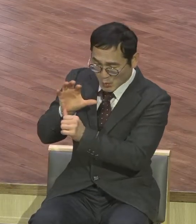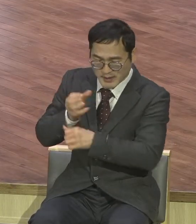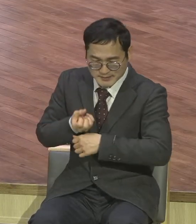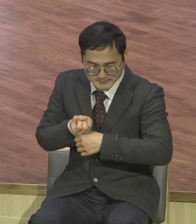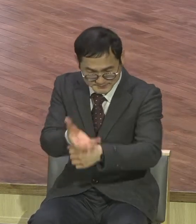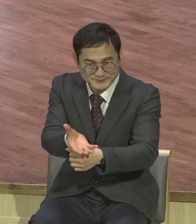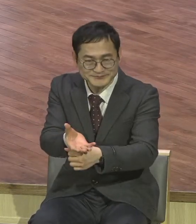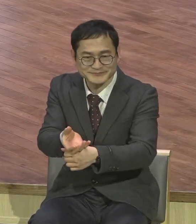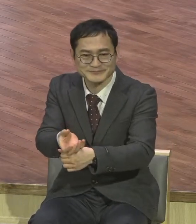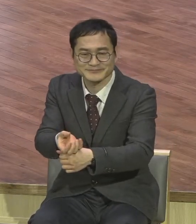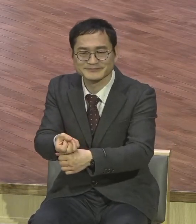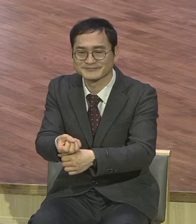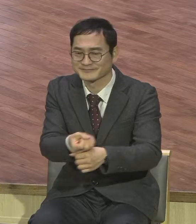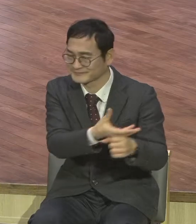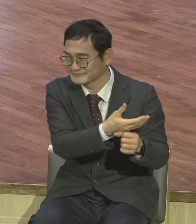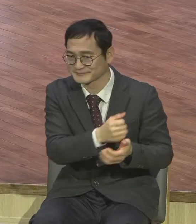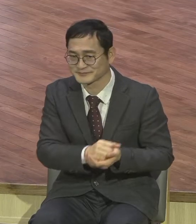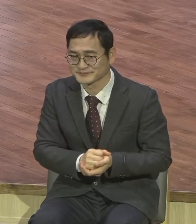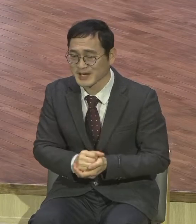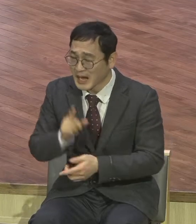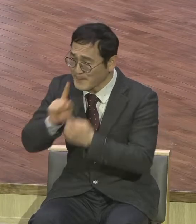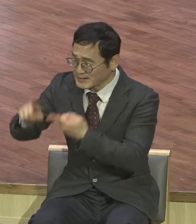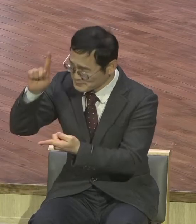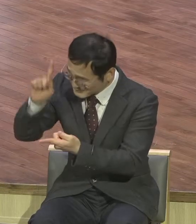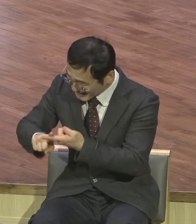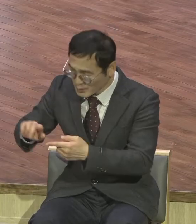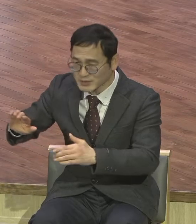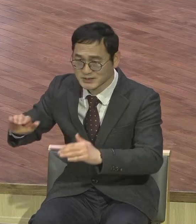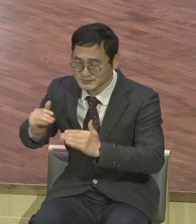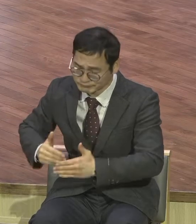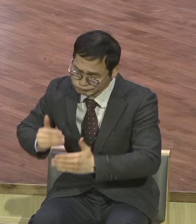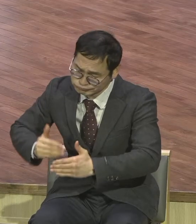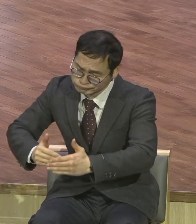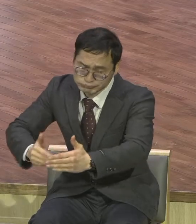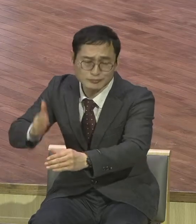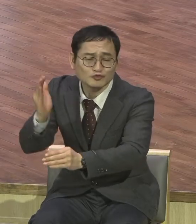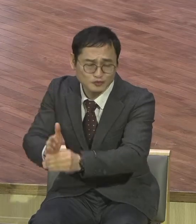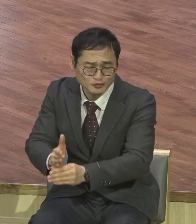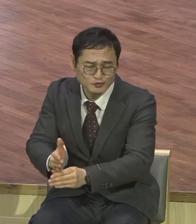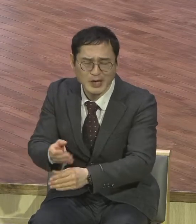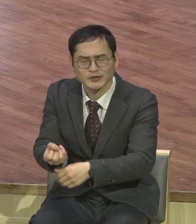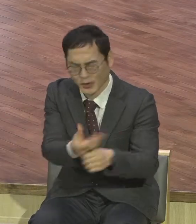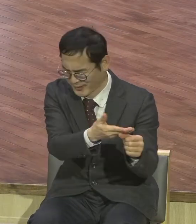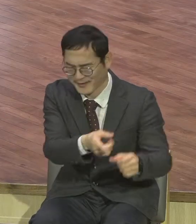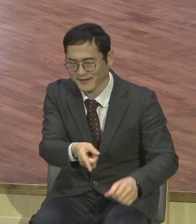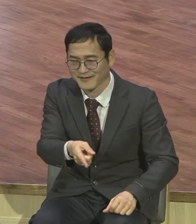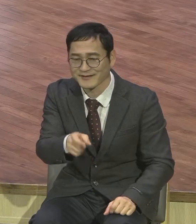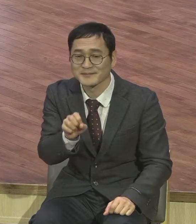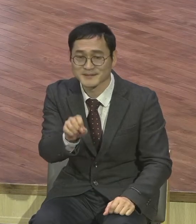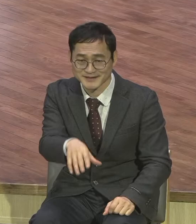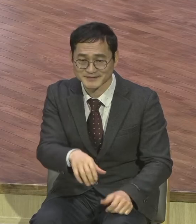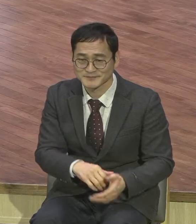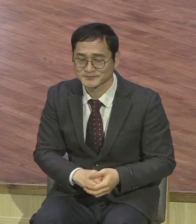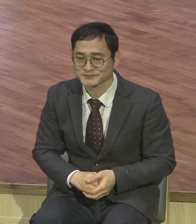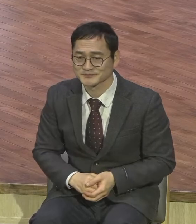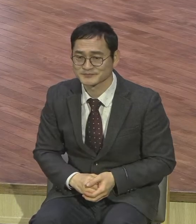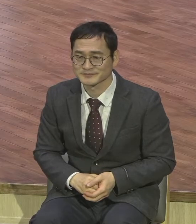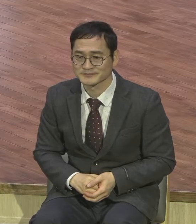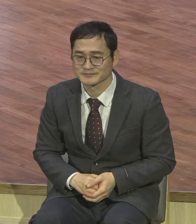성취되고 있다고 전해라 이사야 35장 5절 6절을 보면 그때의 명인의 눈이